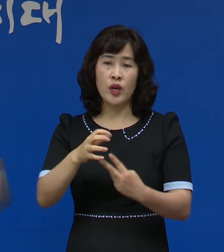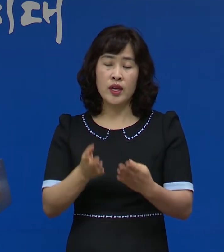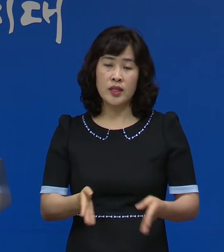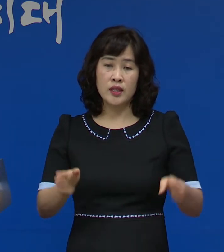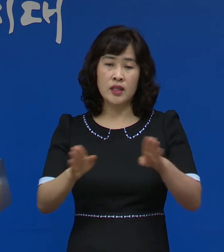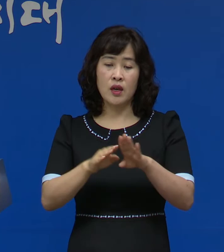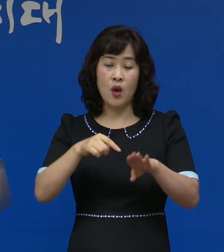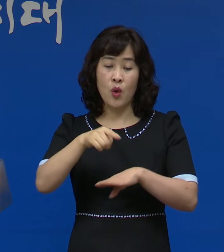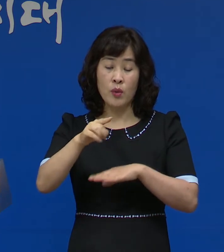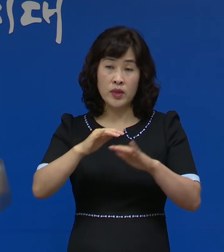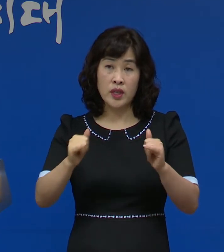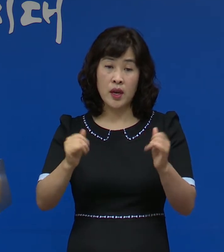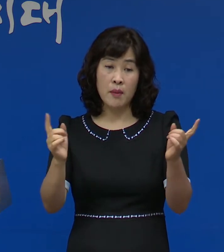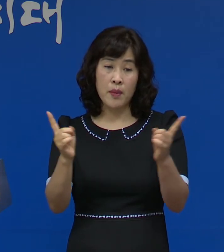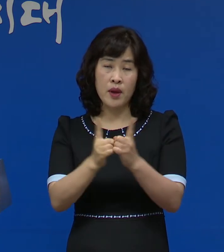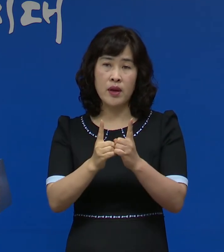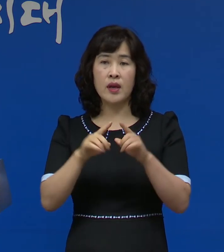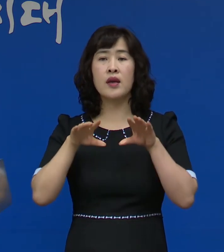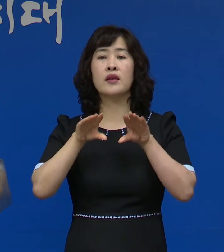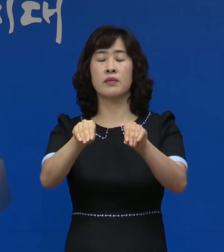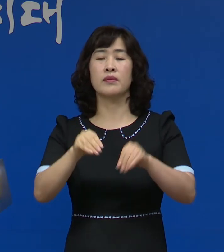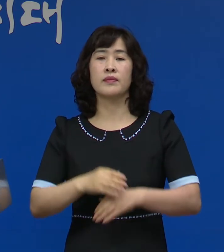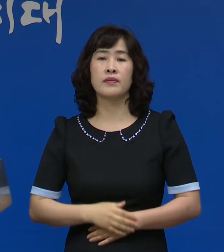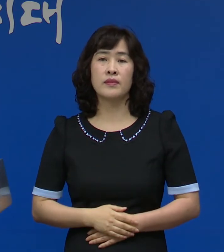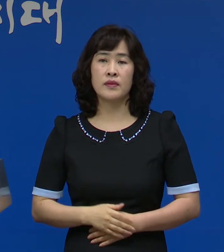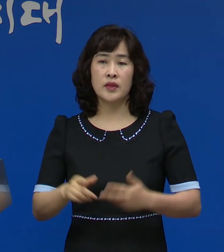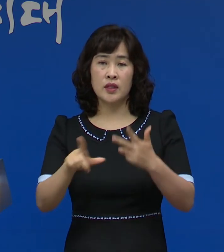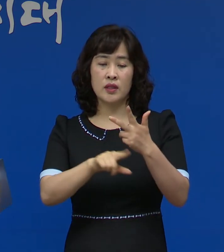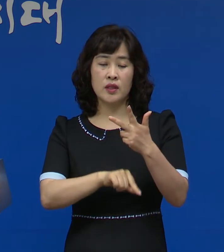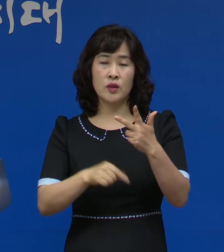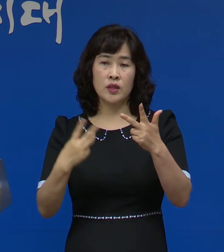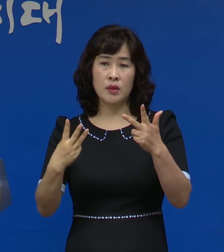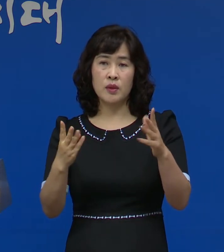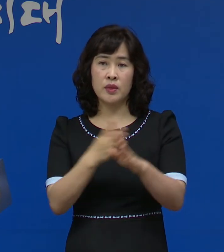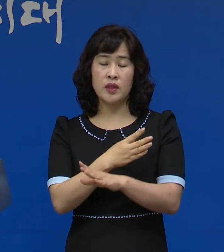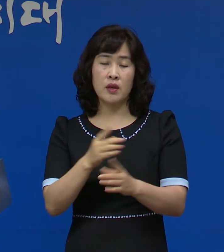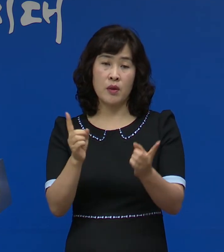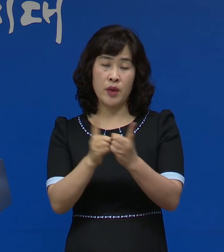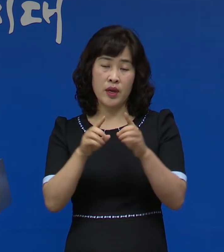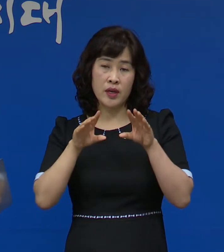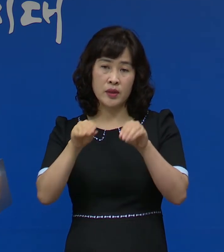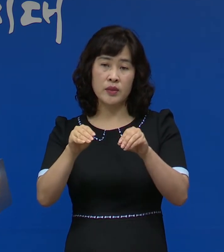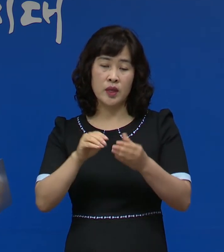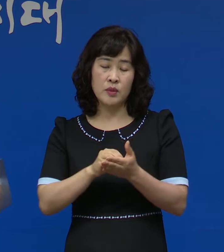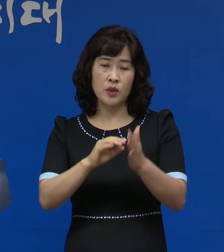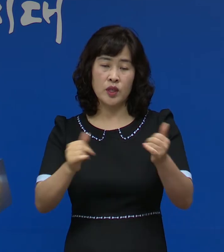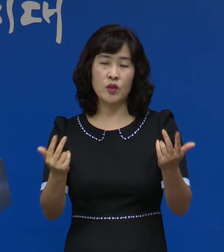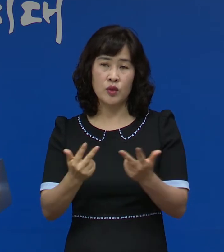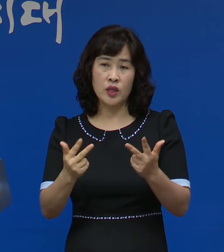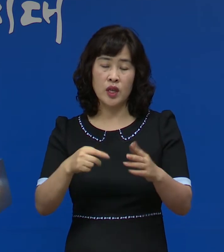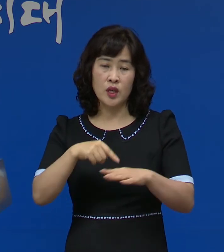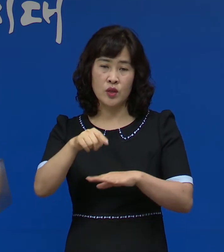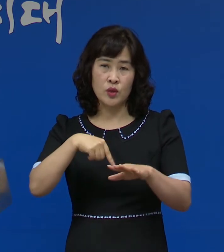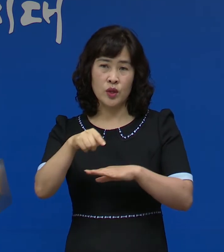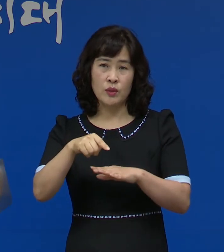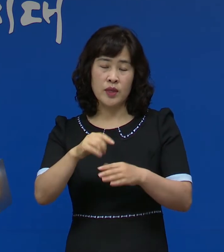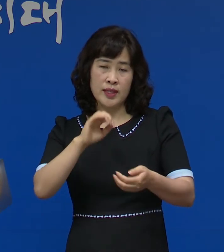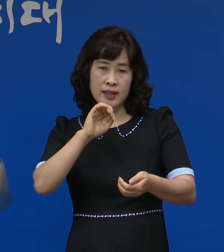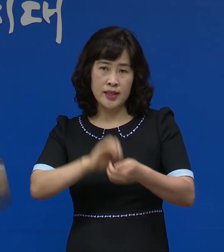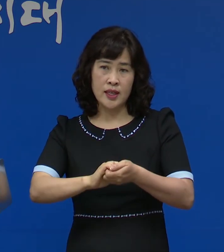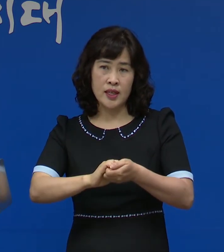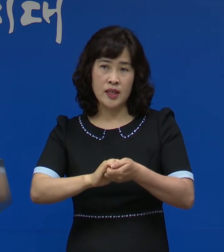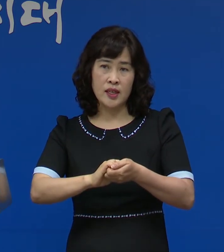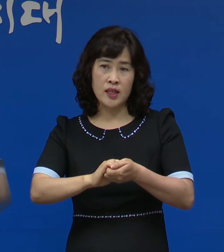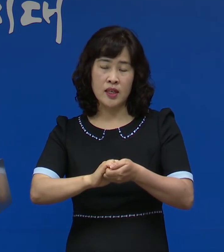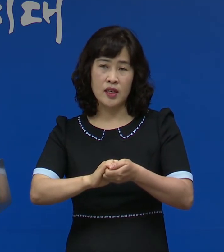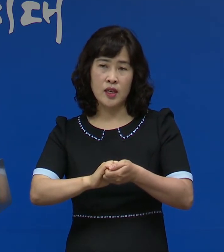외부인 면회가 금지됩니다 지난 3일부터 면회 금지와 입소자, 정사자 출입을 제한하는